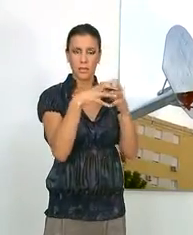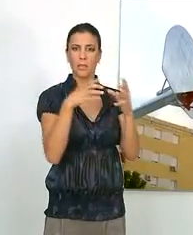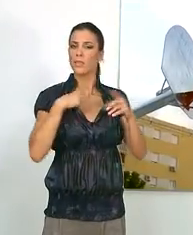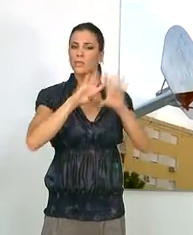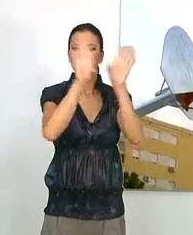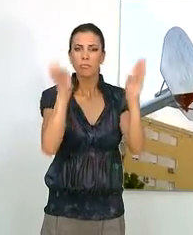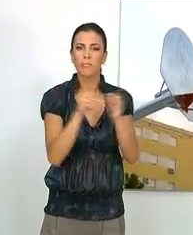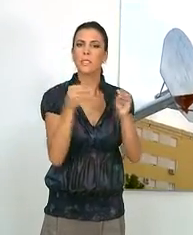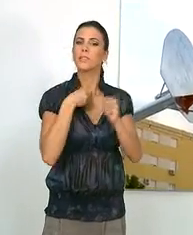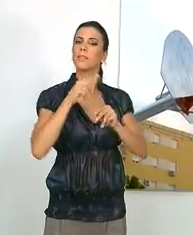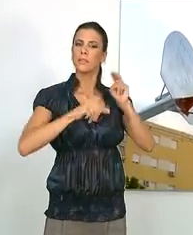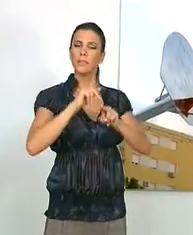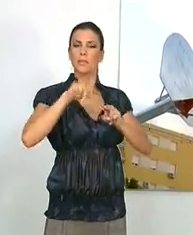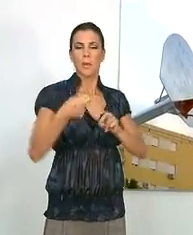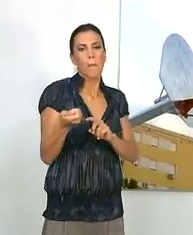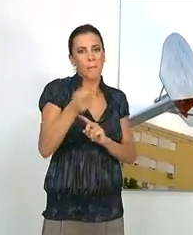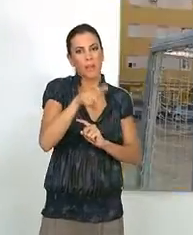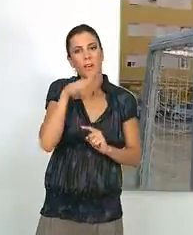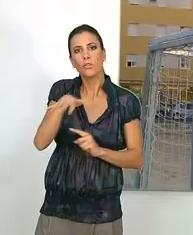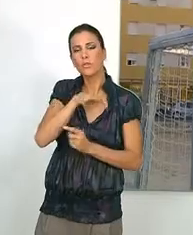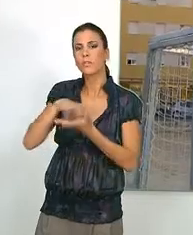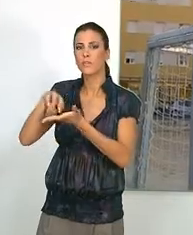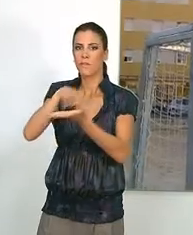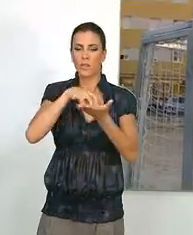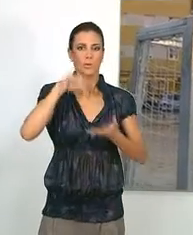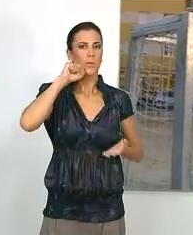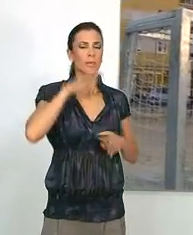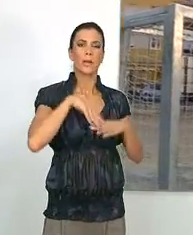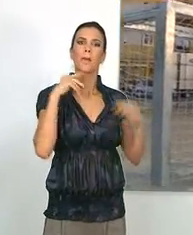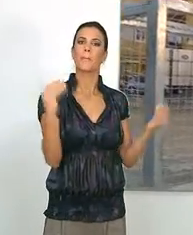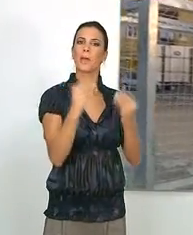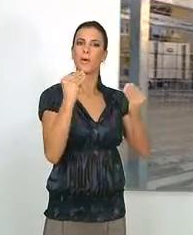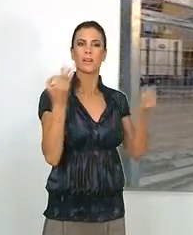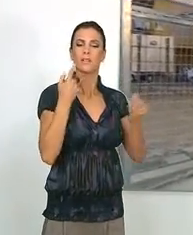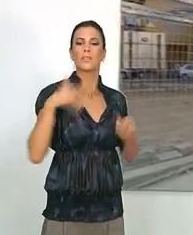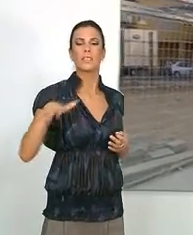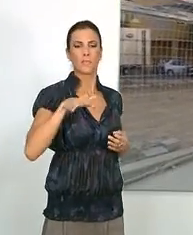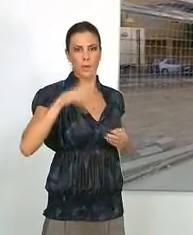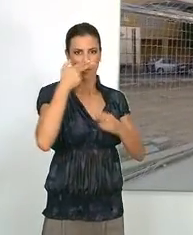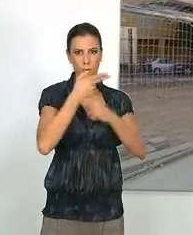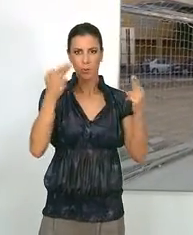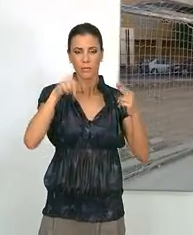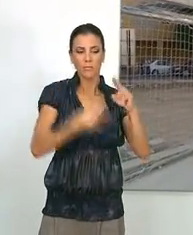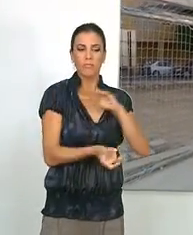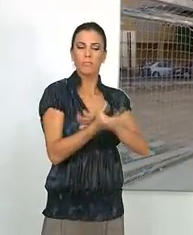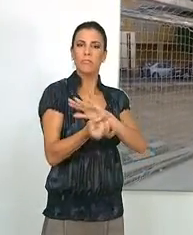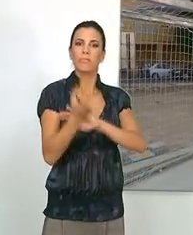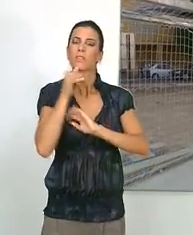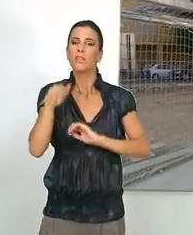viene a completar otras actuaciones similares por los barrios de Motril para mejorar sus espacios públicos, crear zonas